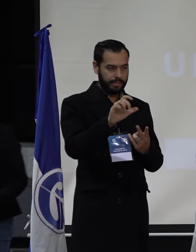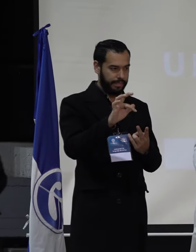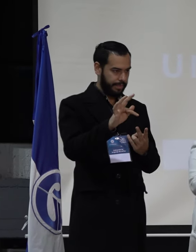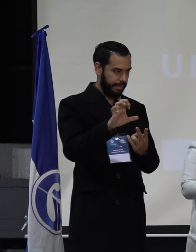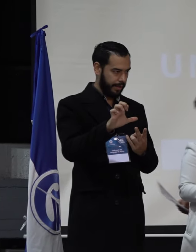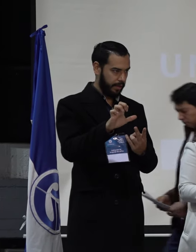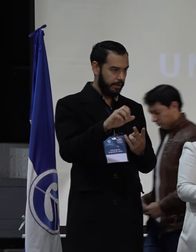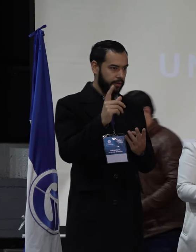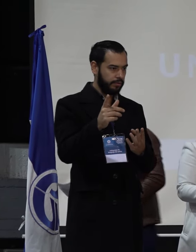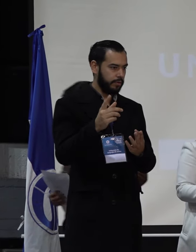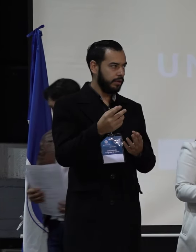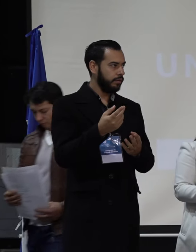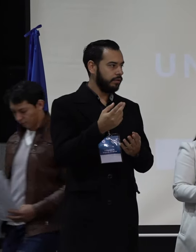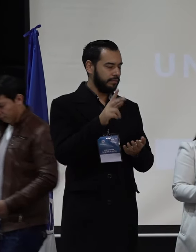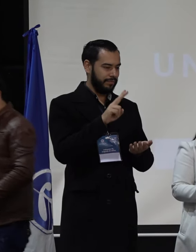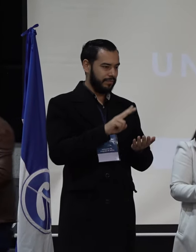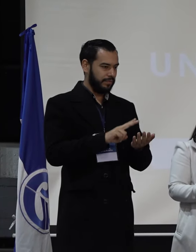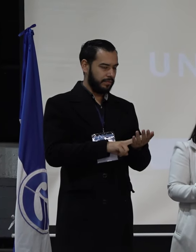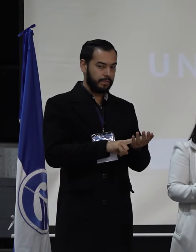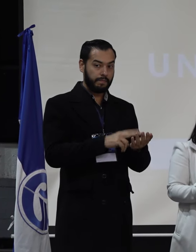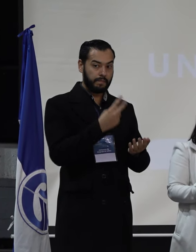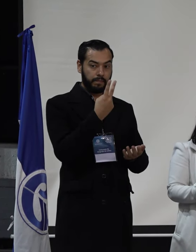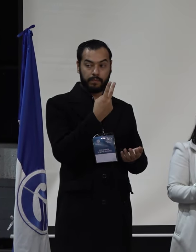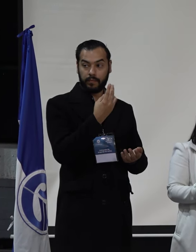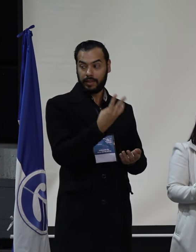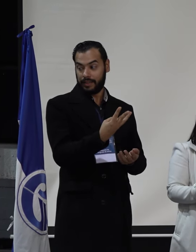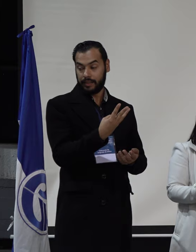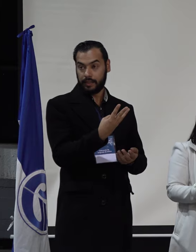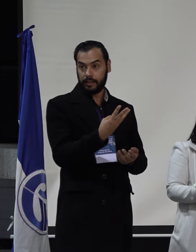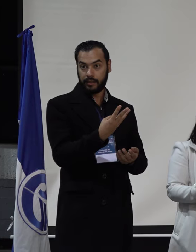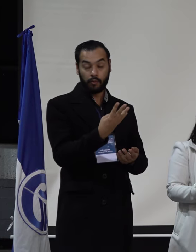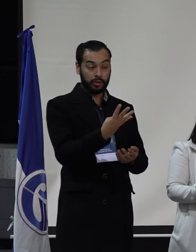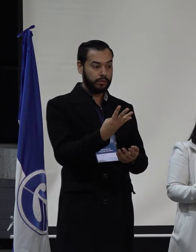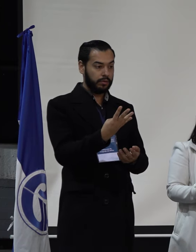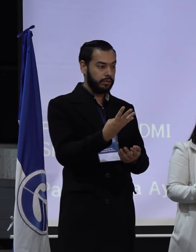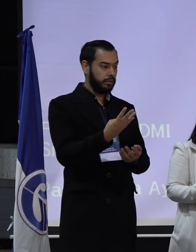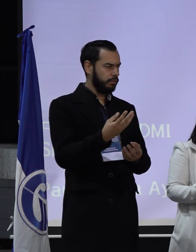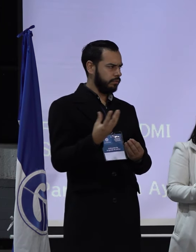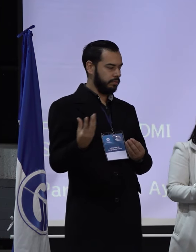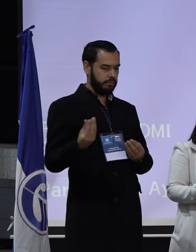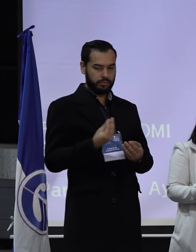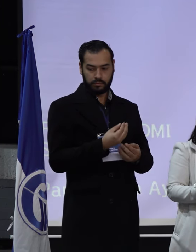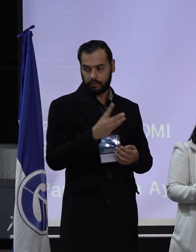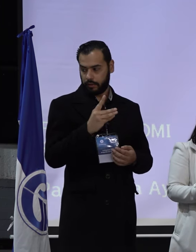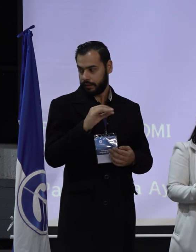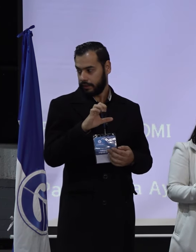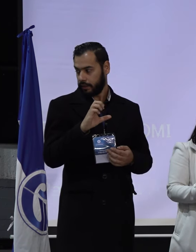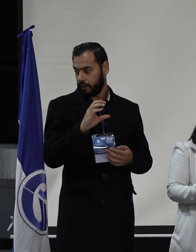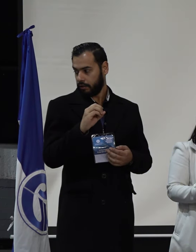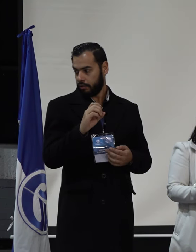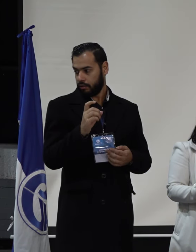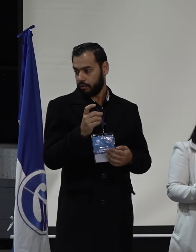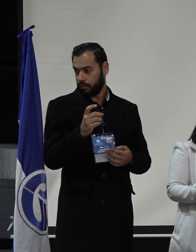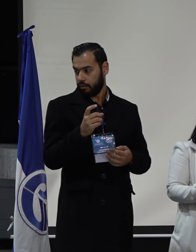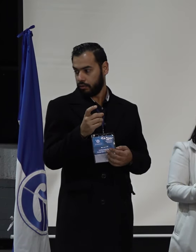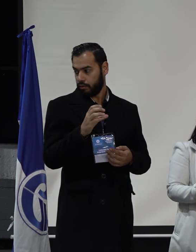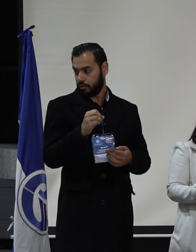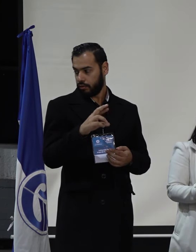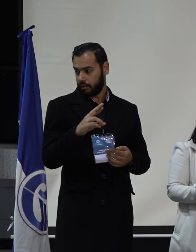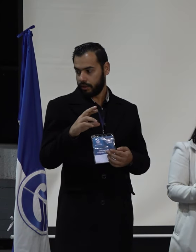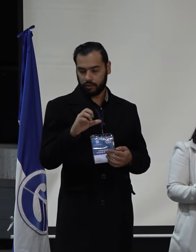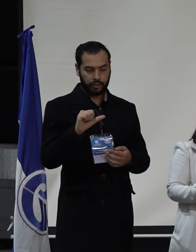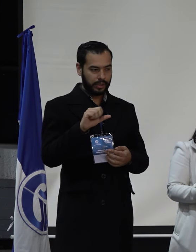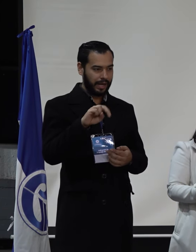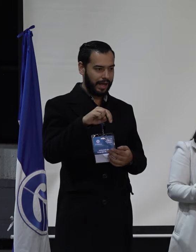número tres, la fórmula de candidato de representante de egresados ante el Consejo Superior, integrada por Diego Hermit Corredor López y Andrea